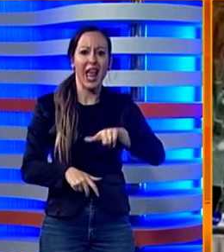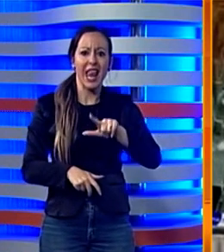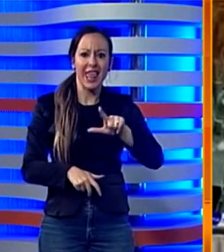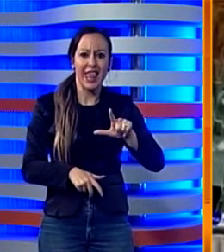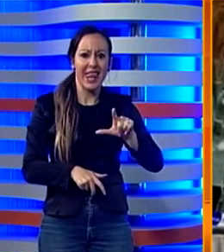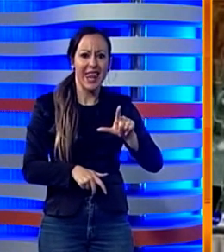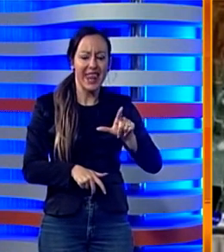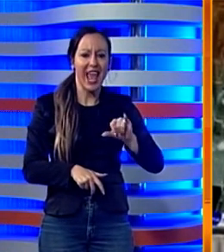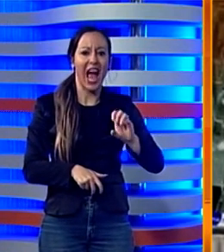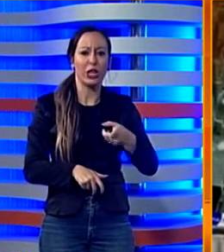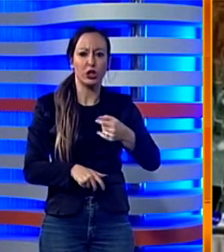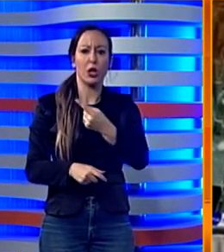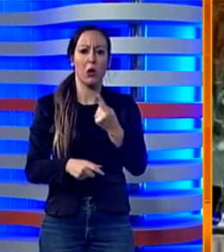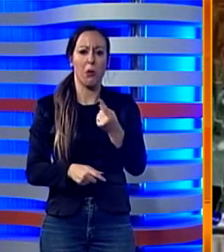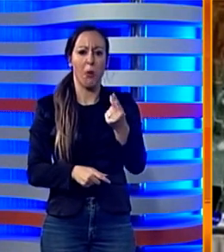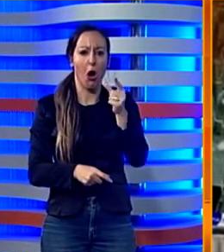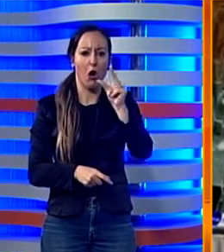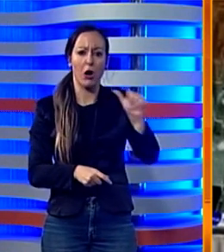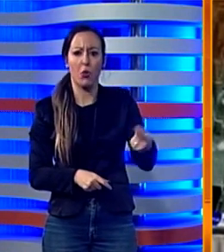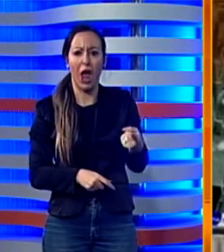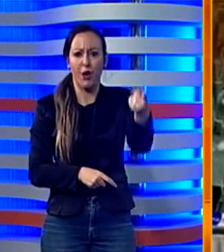origini della provincia di Agrigento.